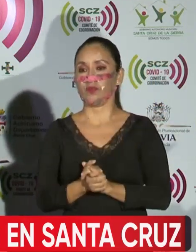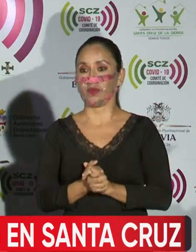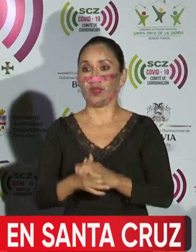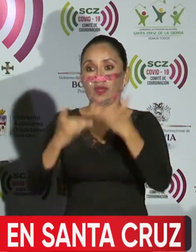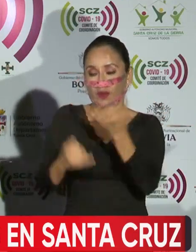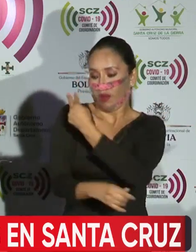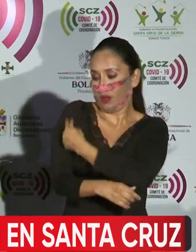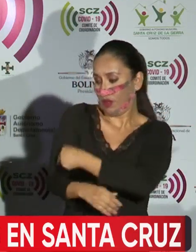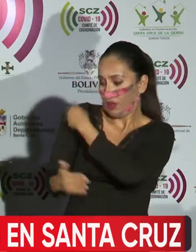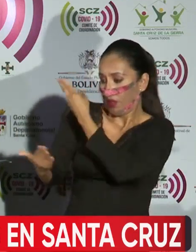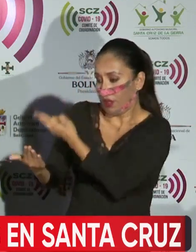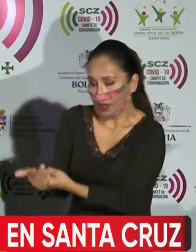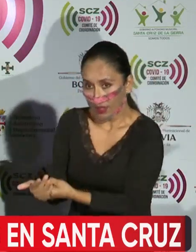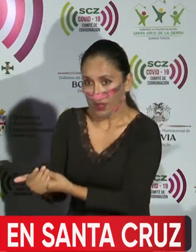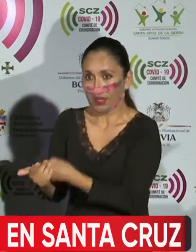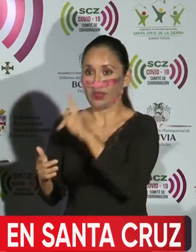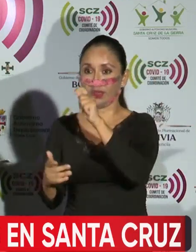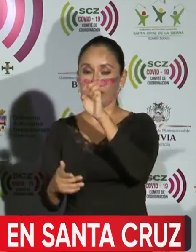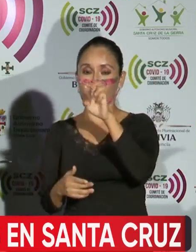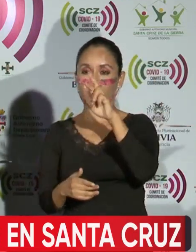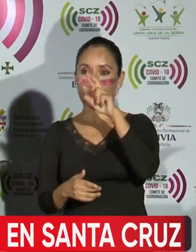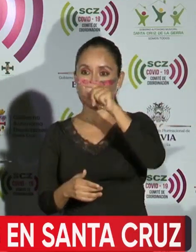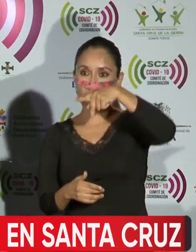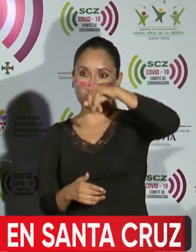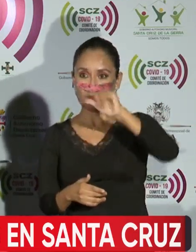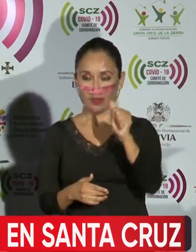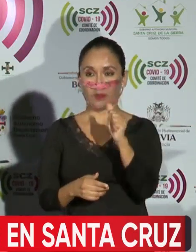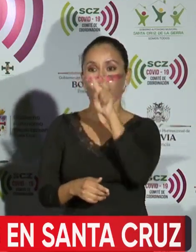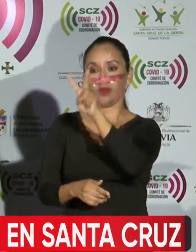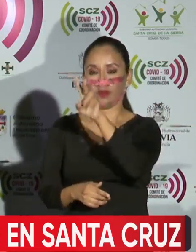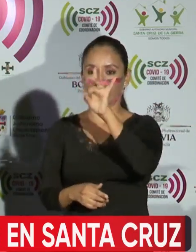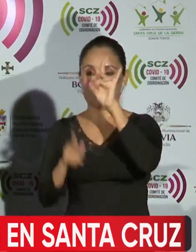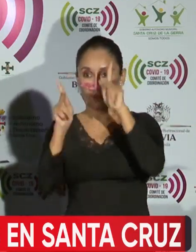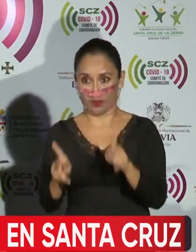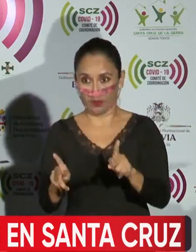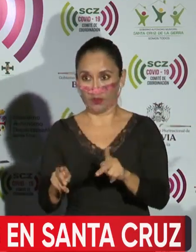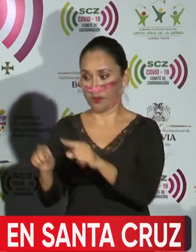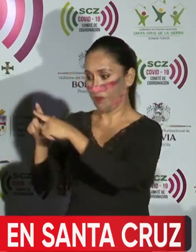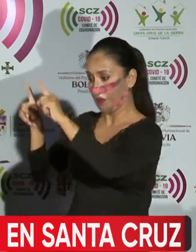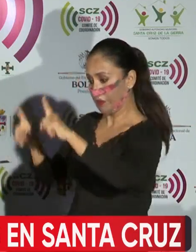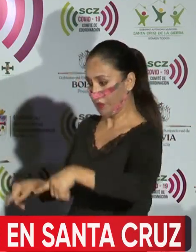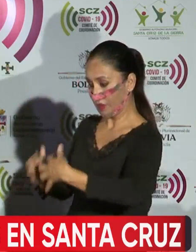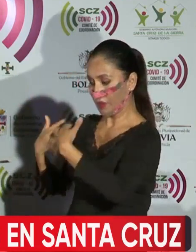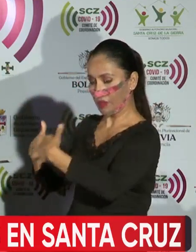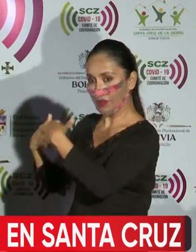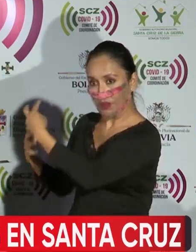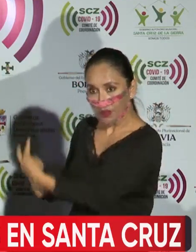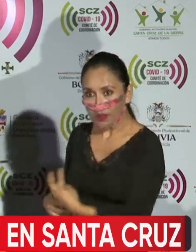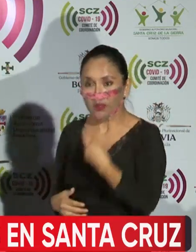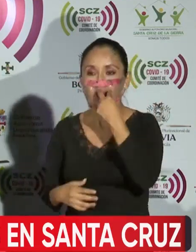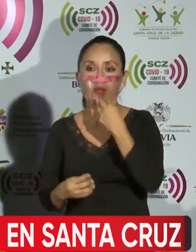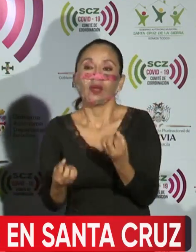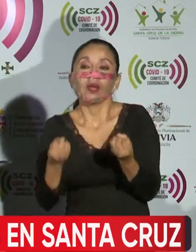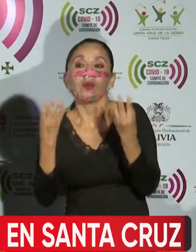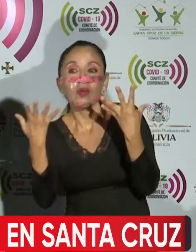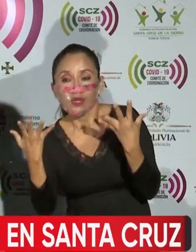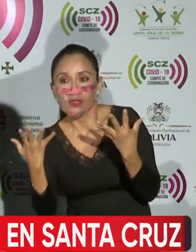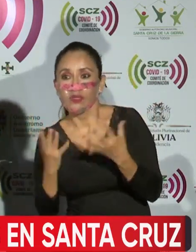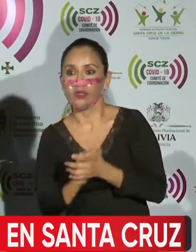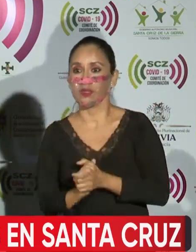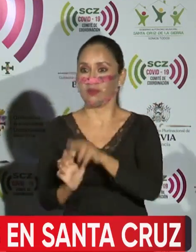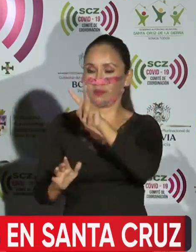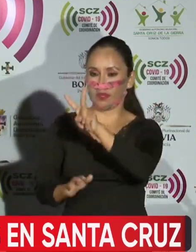en unidades de terapia intensiva, 28 personas, y que están conectadas a respiración artificial,